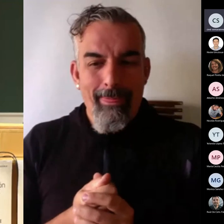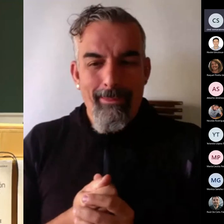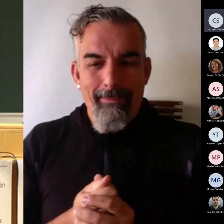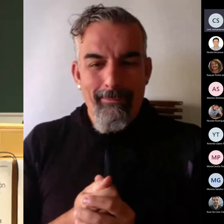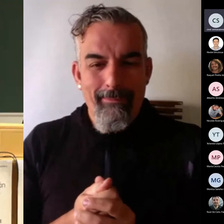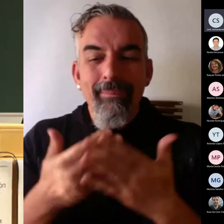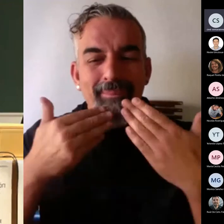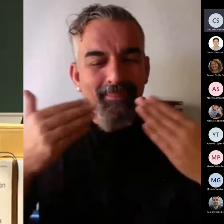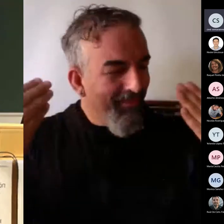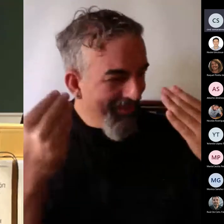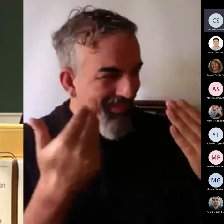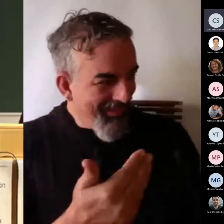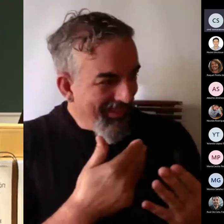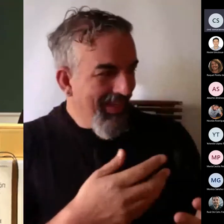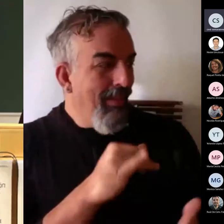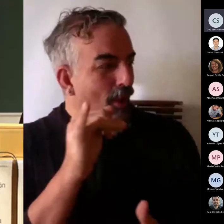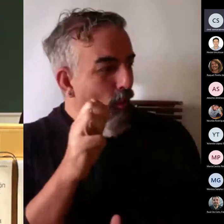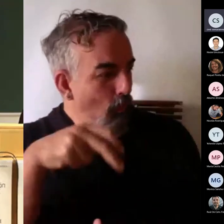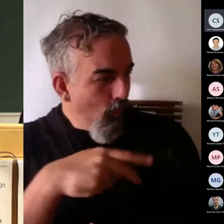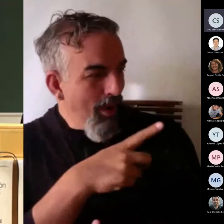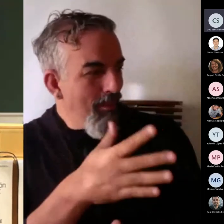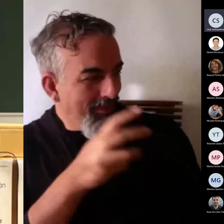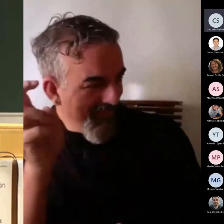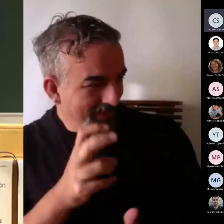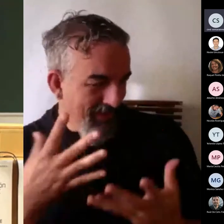Muchas gracias, Juan Antonio, por estar aquí con nosotros.